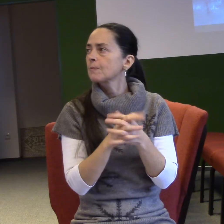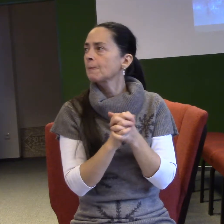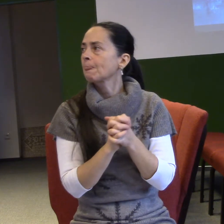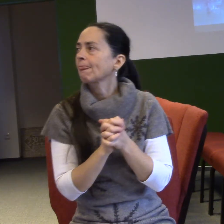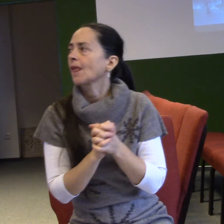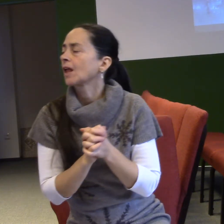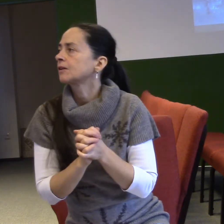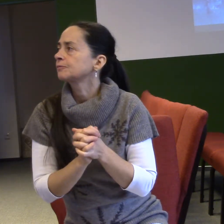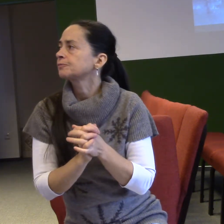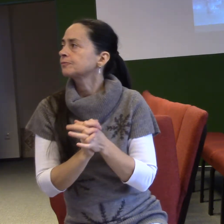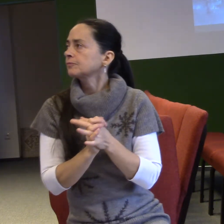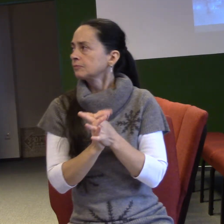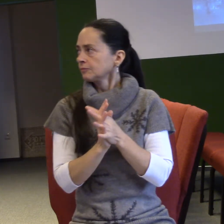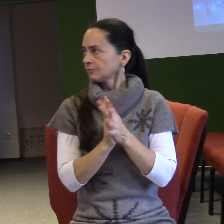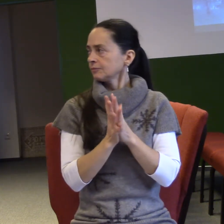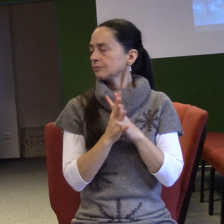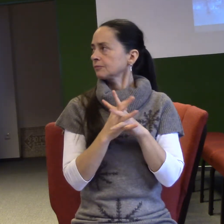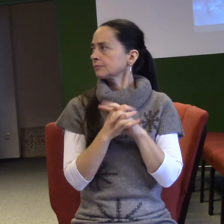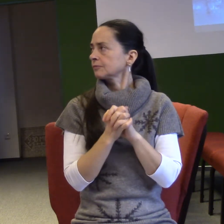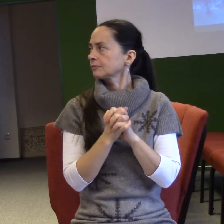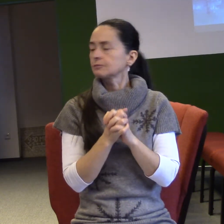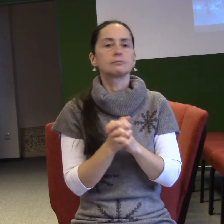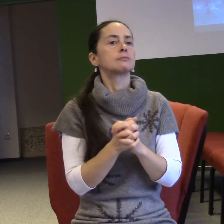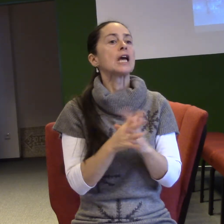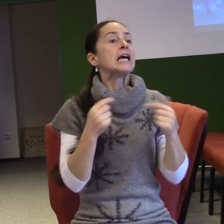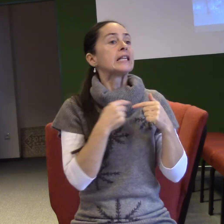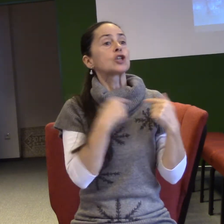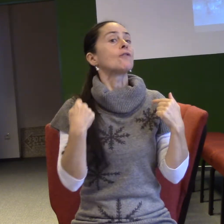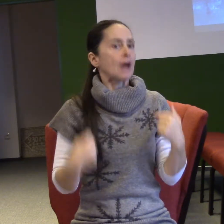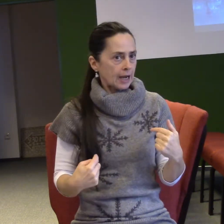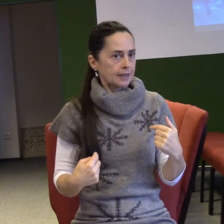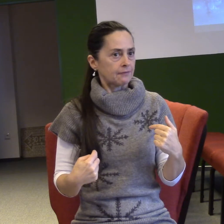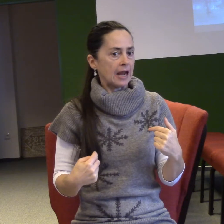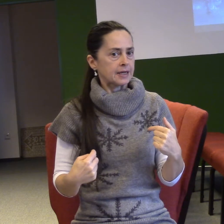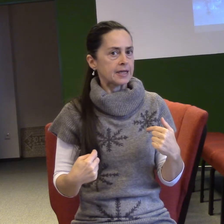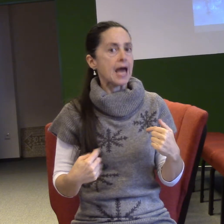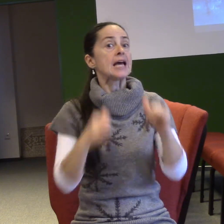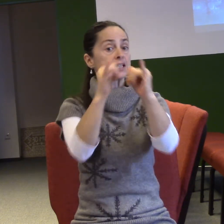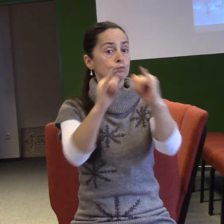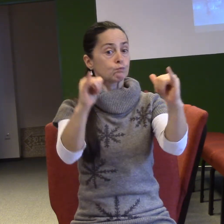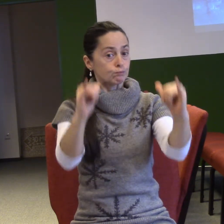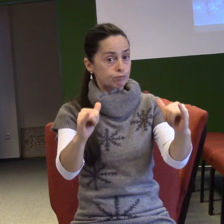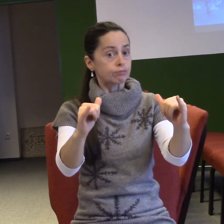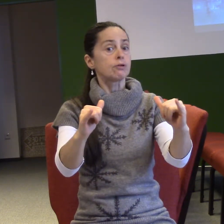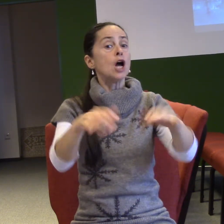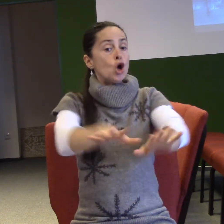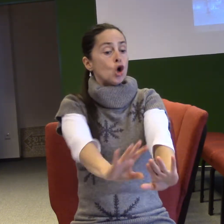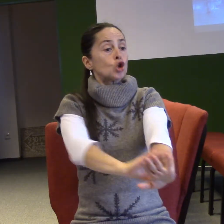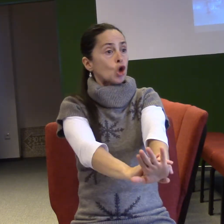Takže z dobových pramenů je napsané, že když ve letně směl vejít do svatyně svatých, tak ji přivázali na nohu provaz a on šel do